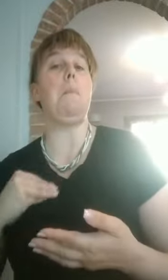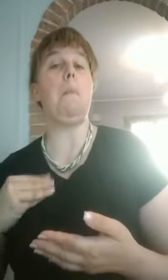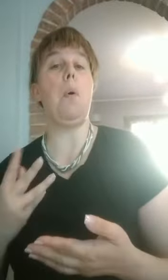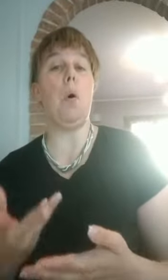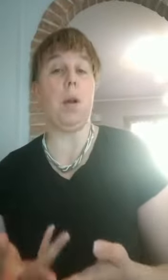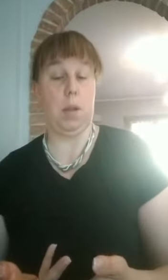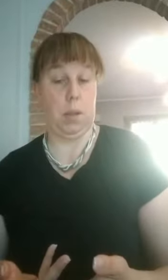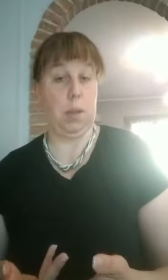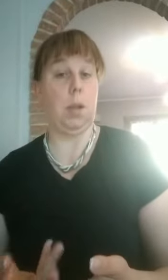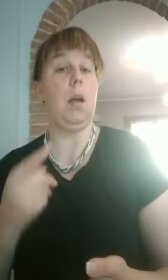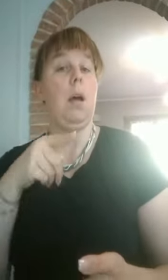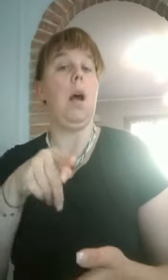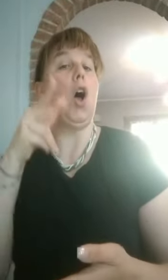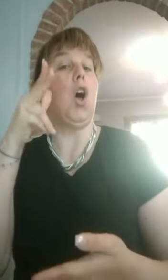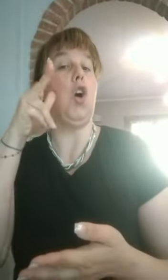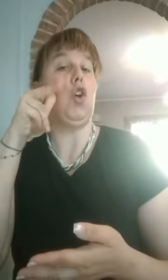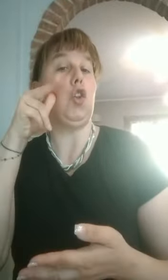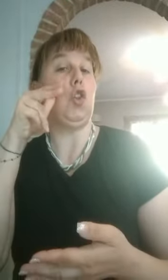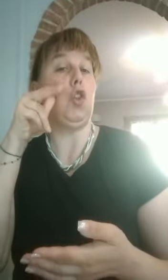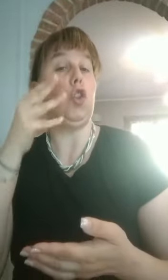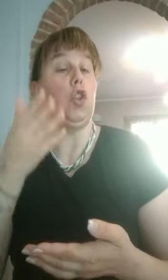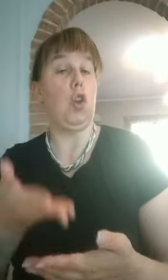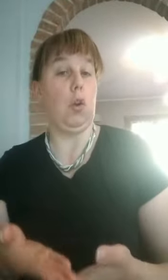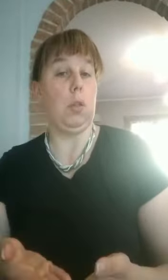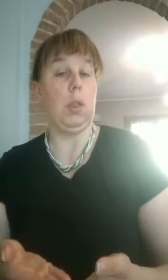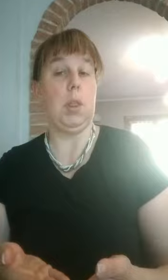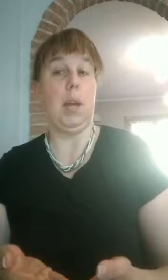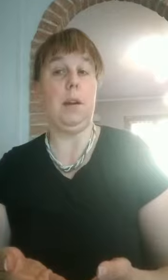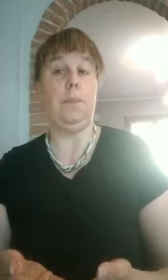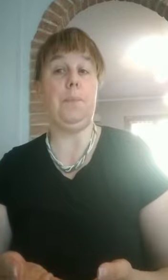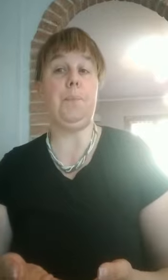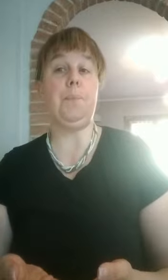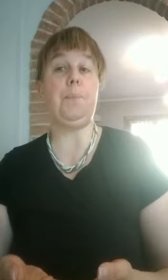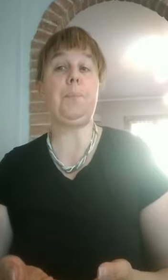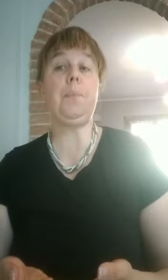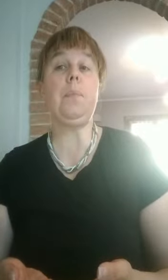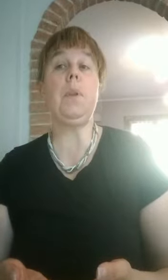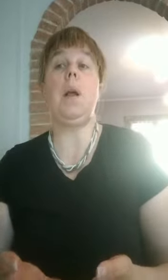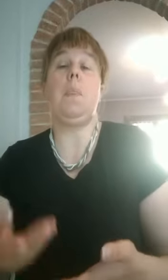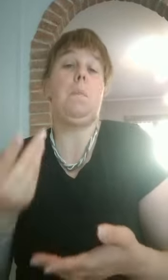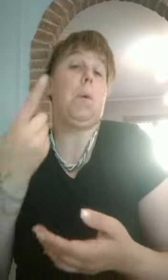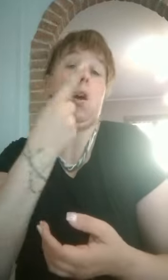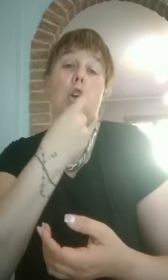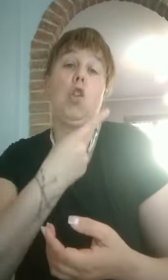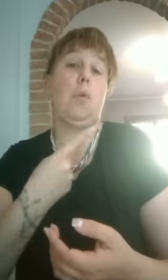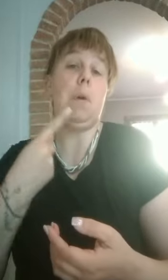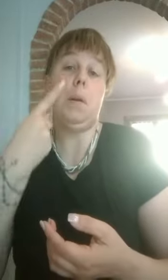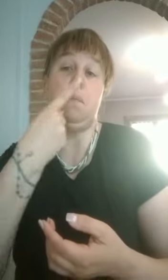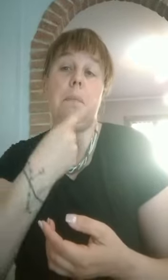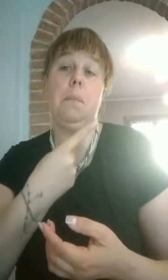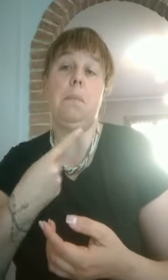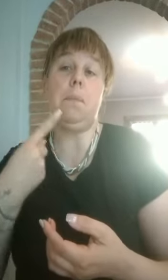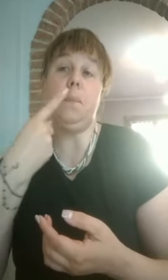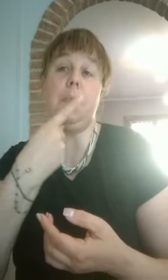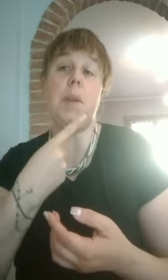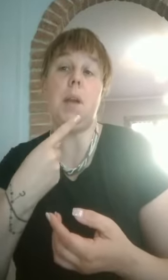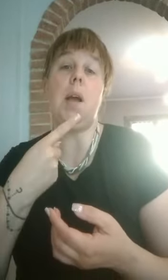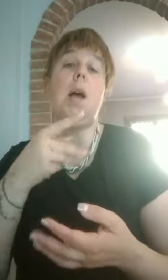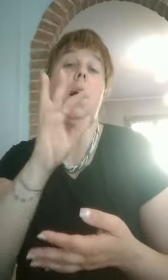donna, una scrittrice che scrive poesie. E di solito scrive poesie sempre sui sentimenti, in